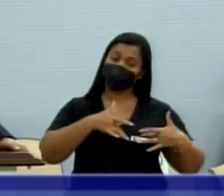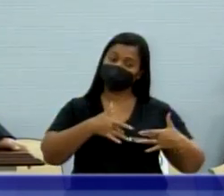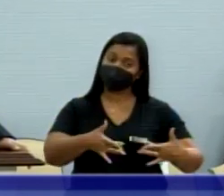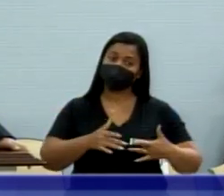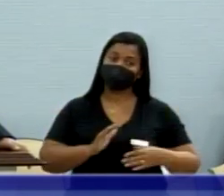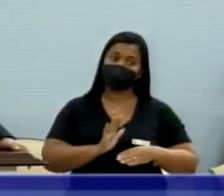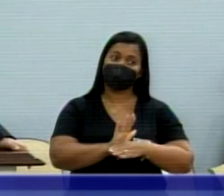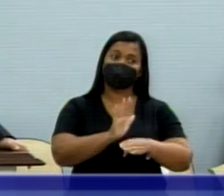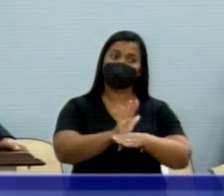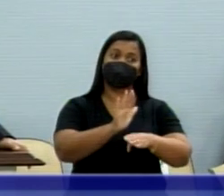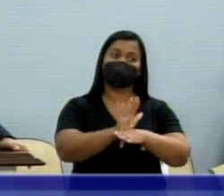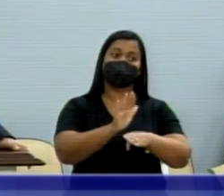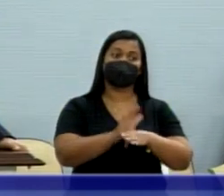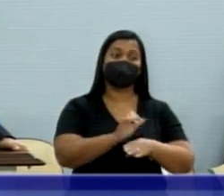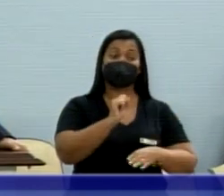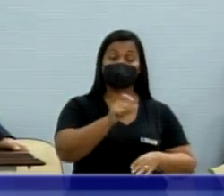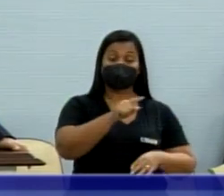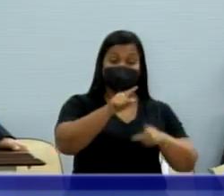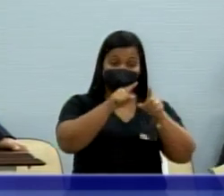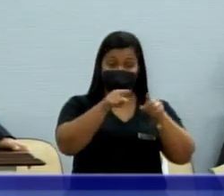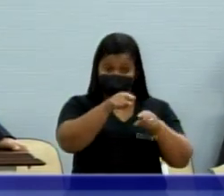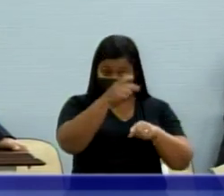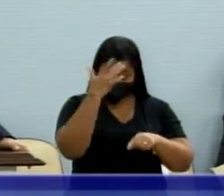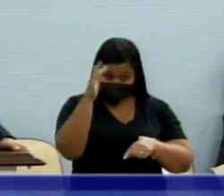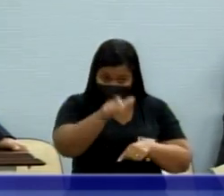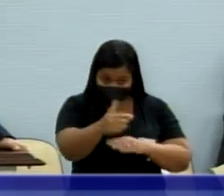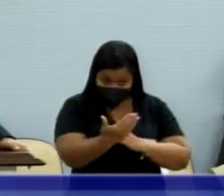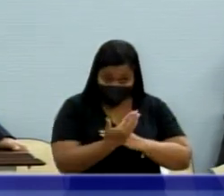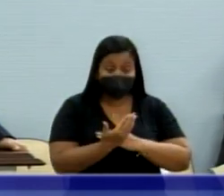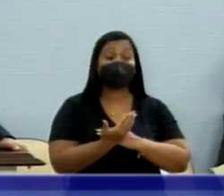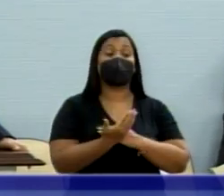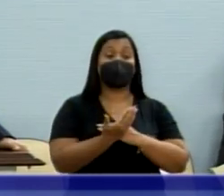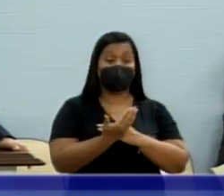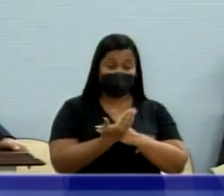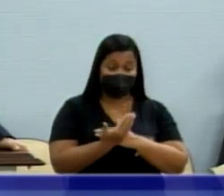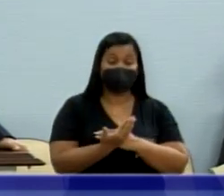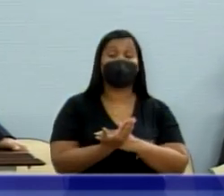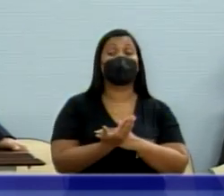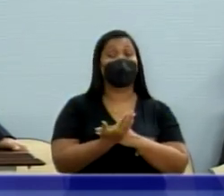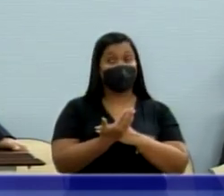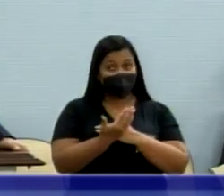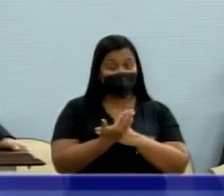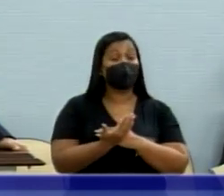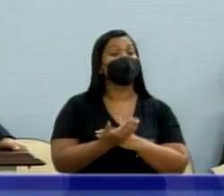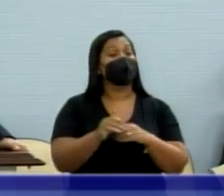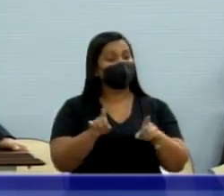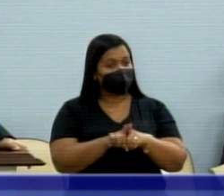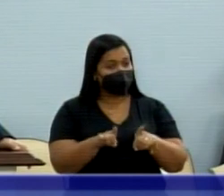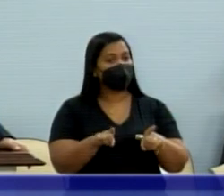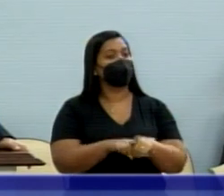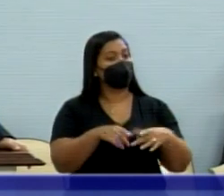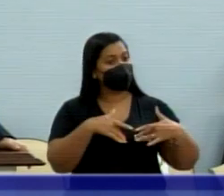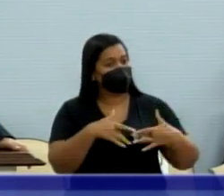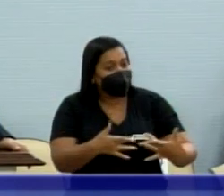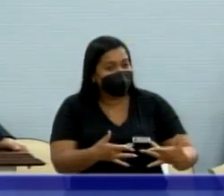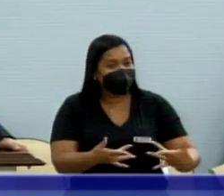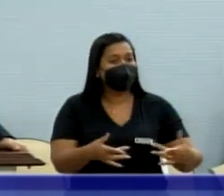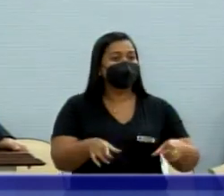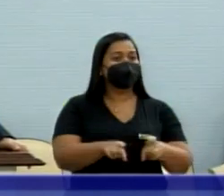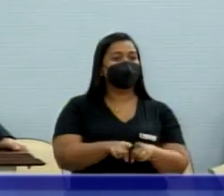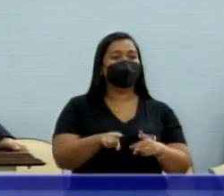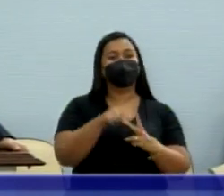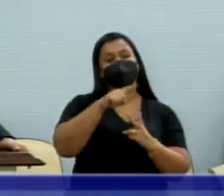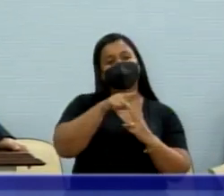quem melhor serve. Então, são lemas importantes e que a gente tem que pegar para a gente mesmo, mesmo não sendo